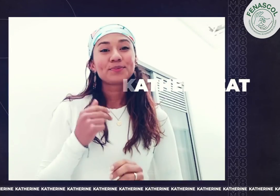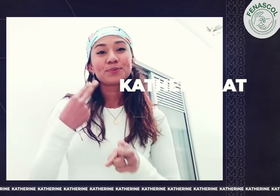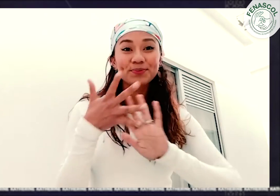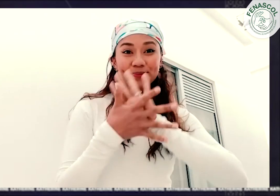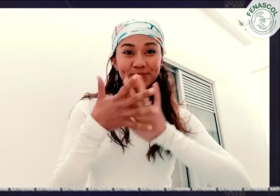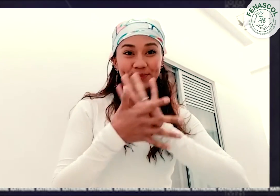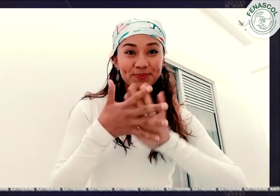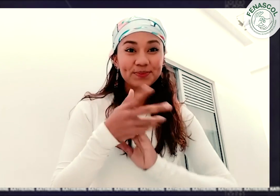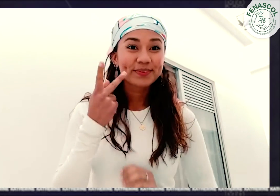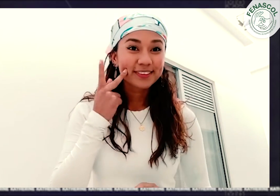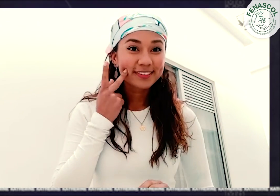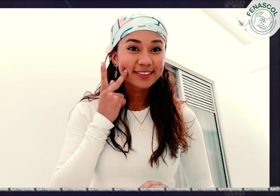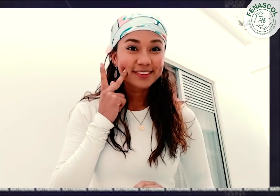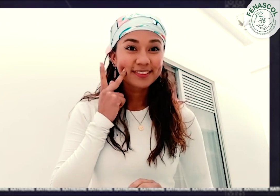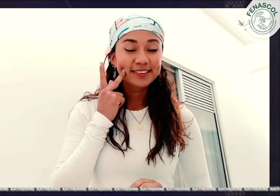Mi seña es esta, soy Caterine